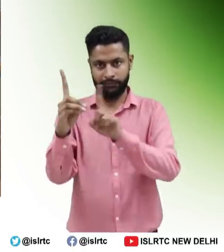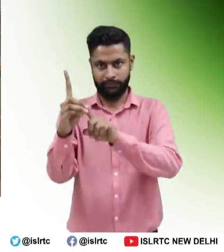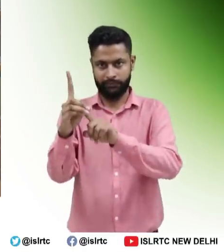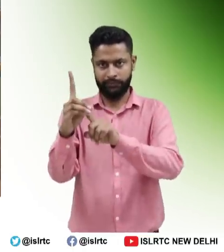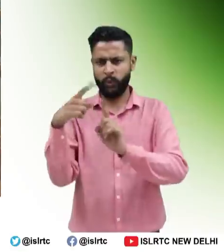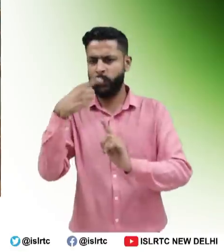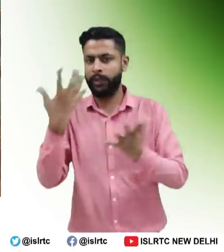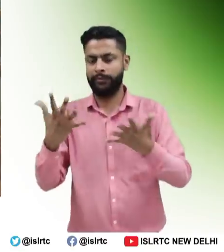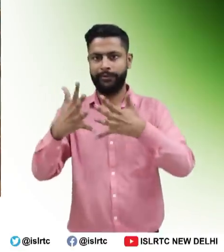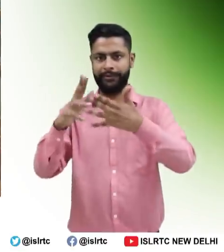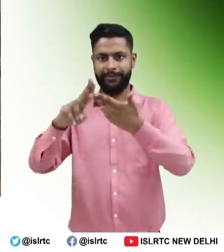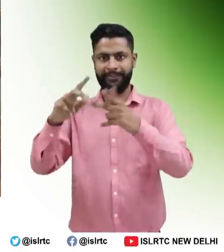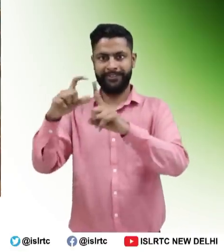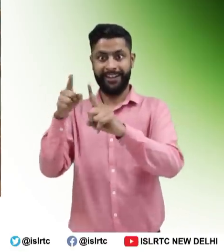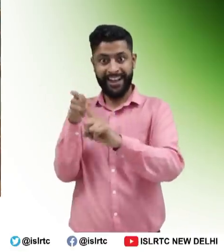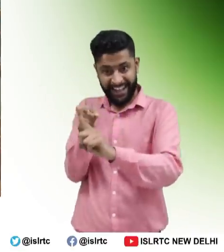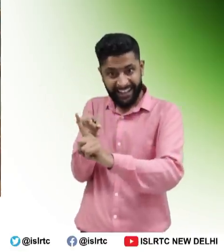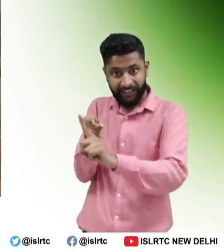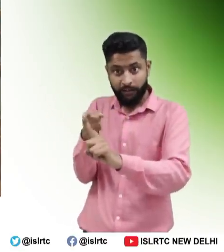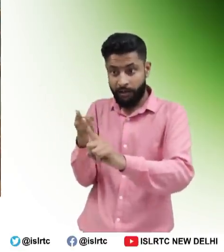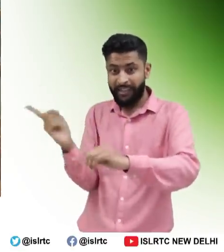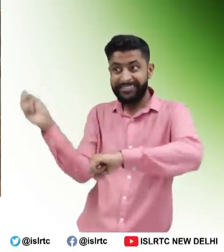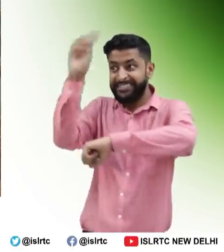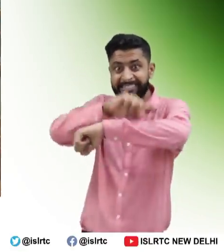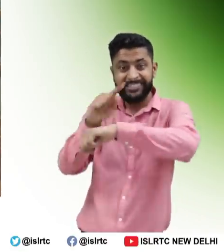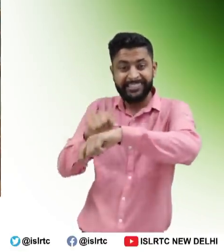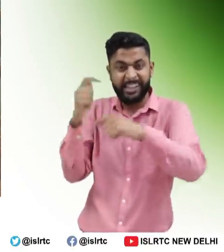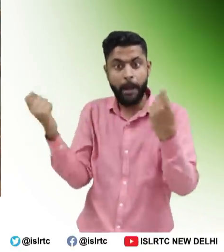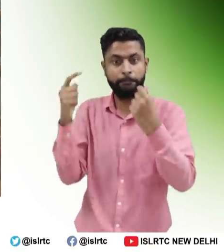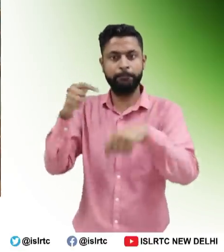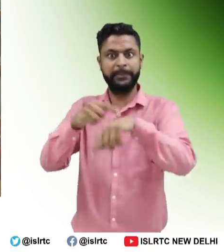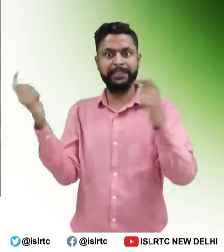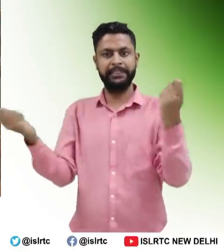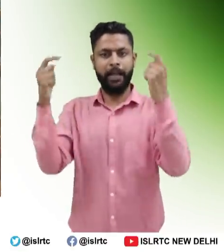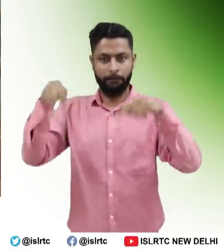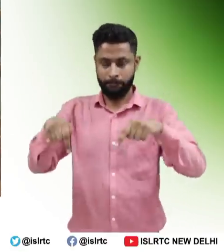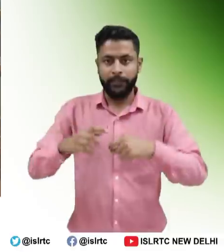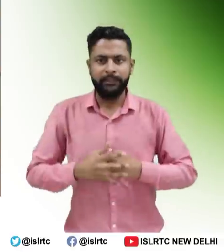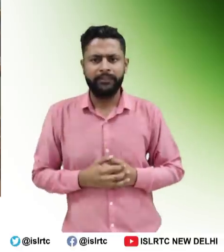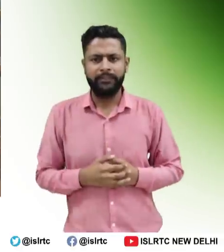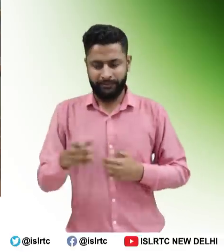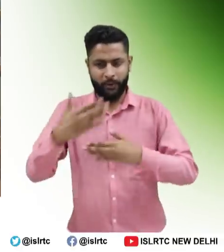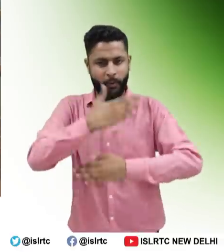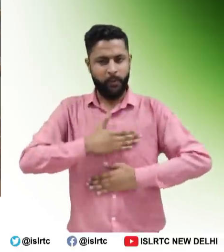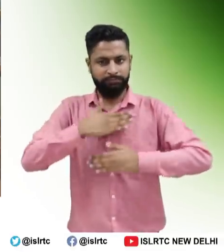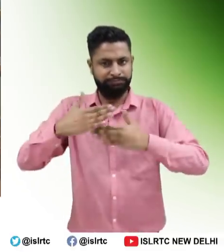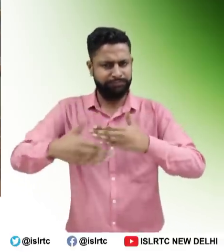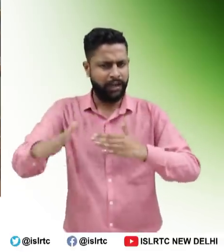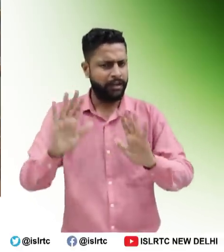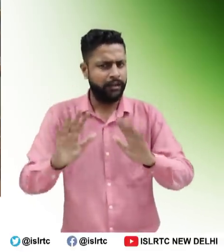वार्ड फेडरेशन डेय अफ डेव की स्तापना की गई है। वार्ड फेडरेशन अफ डेव